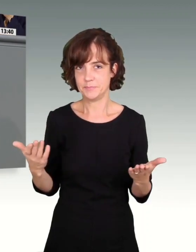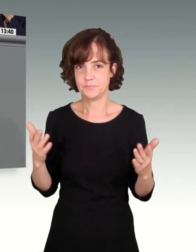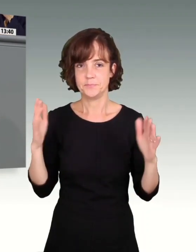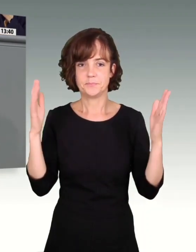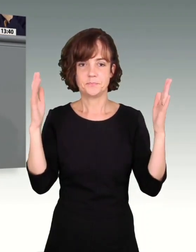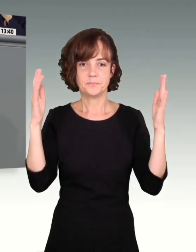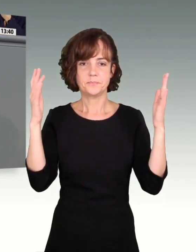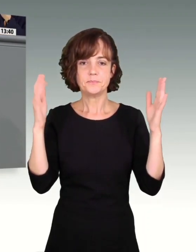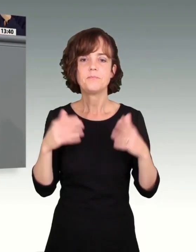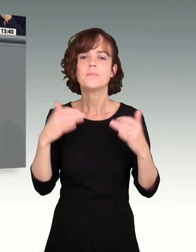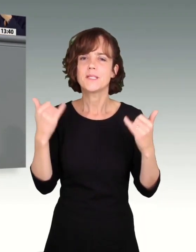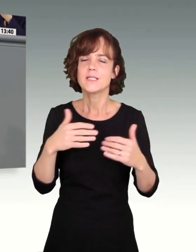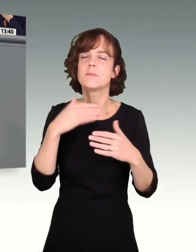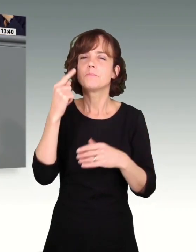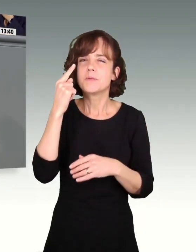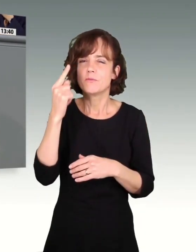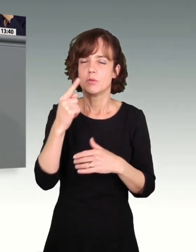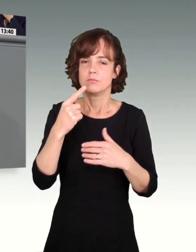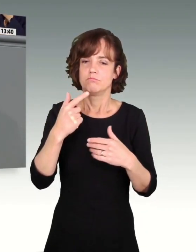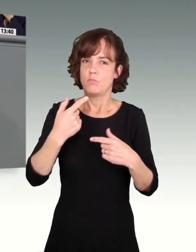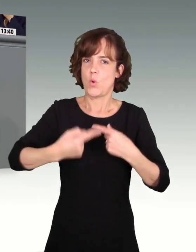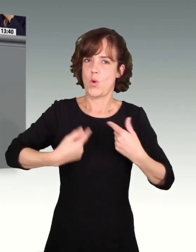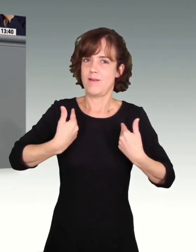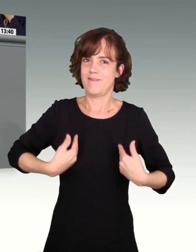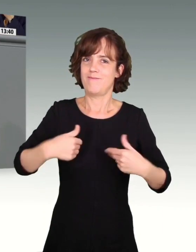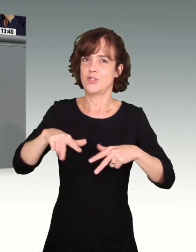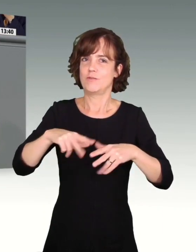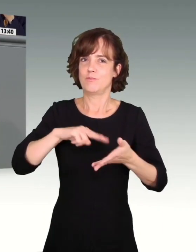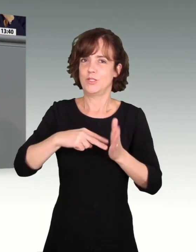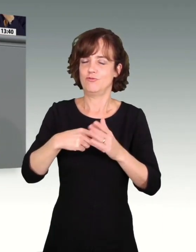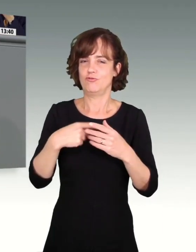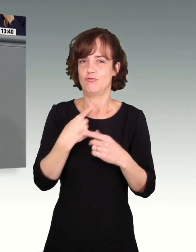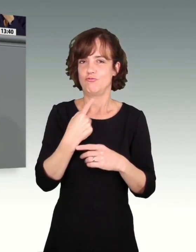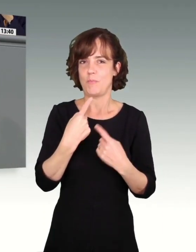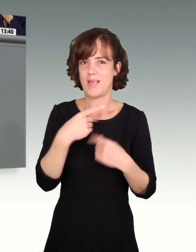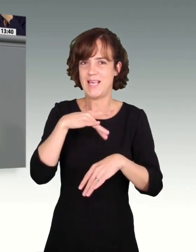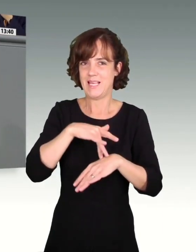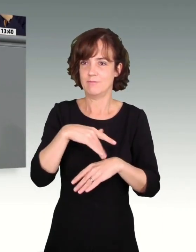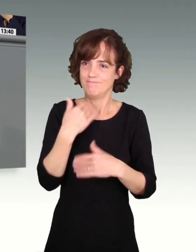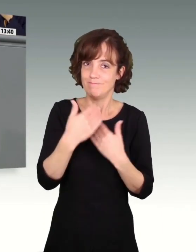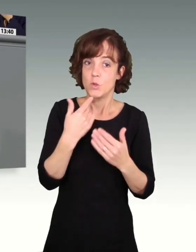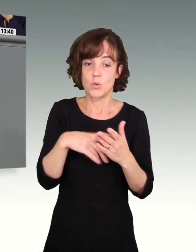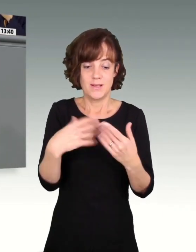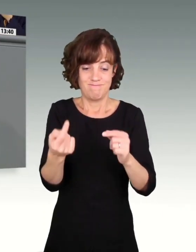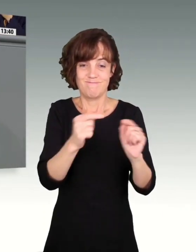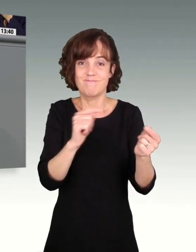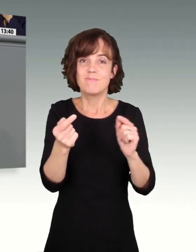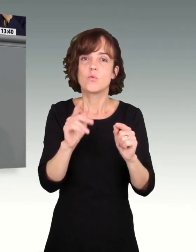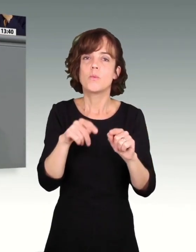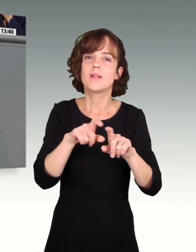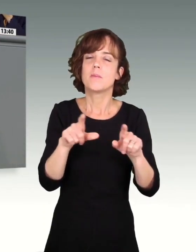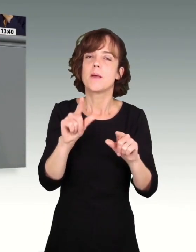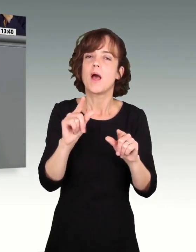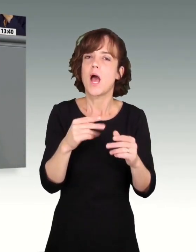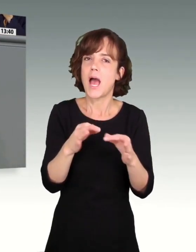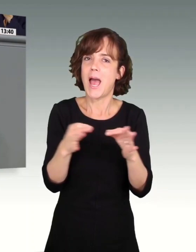Jetzt rede ich ganz bewusst als wirtschaftspolitische Sprecherin in dieser Debatte, weil die Debatte um einen angemessenen Mindestlohn wie selten